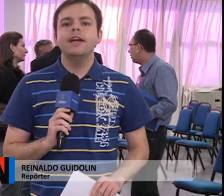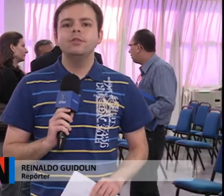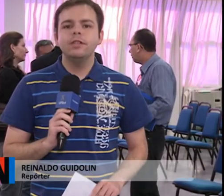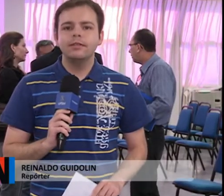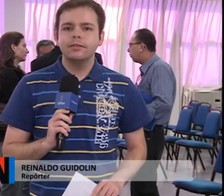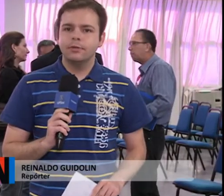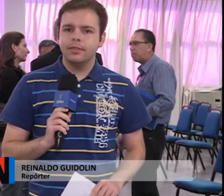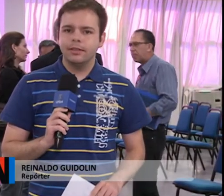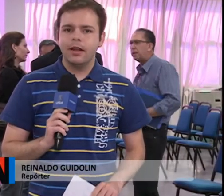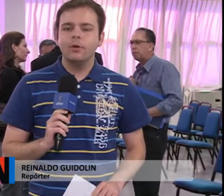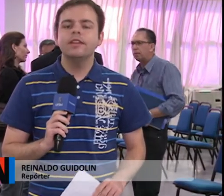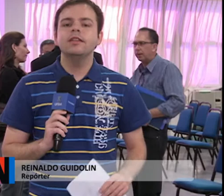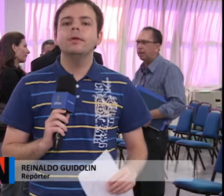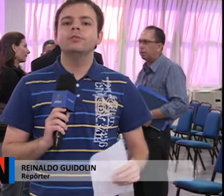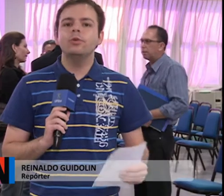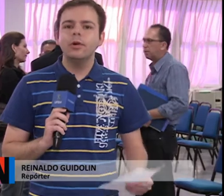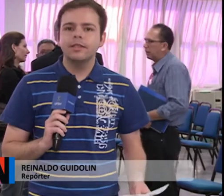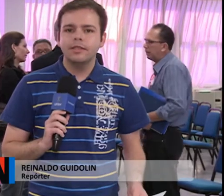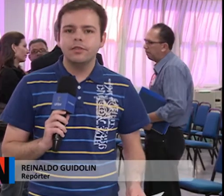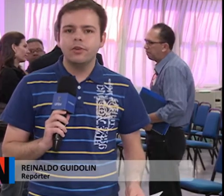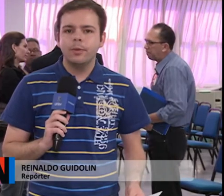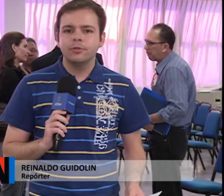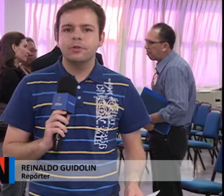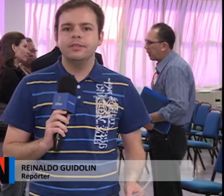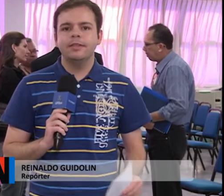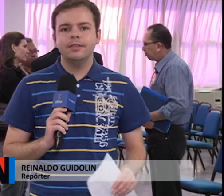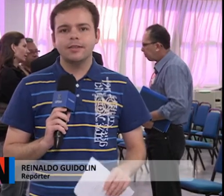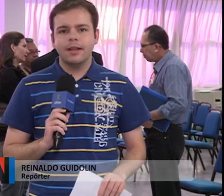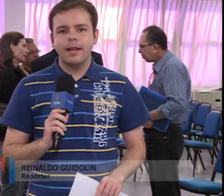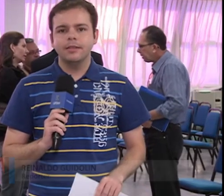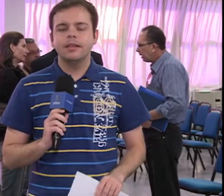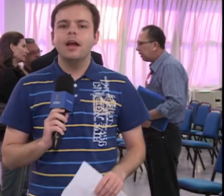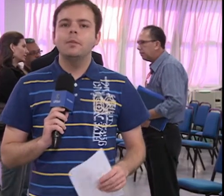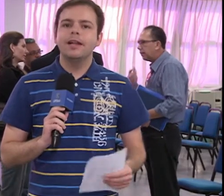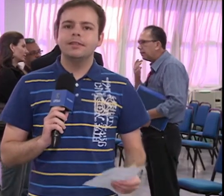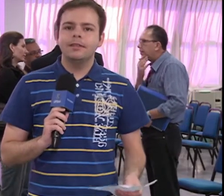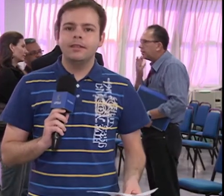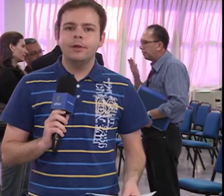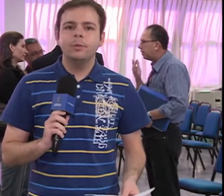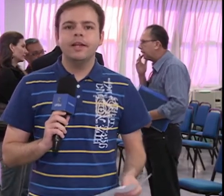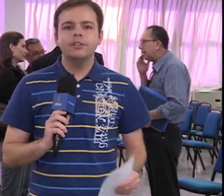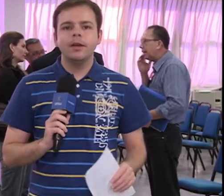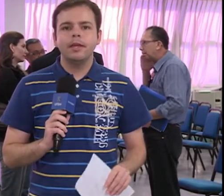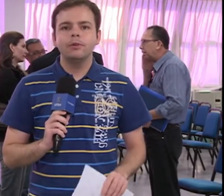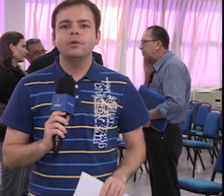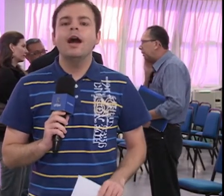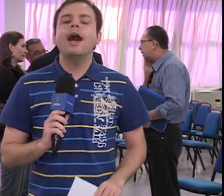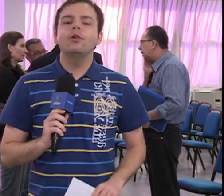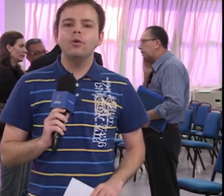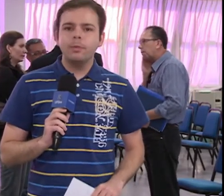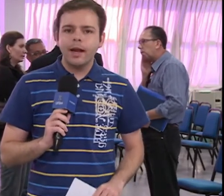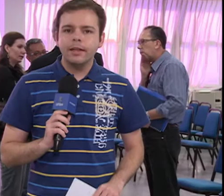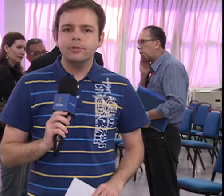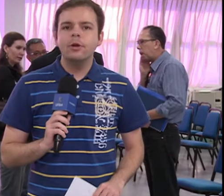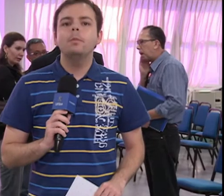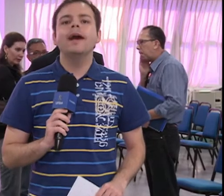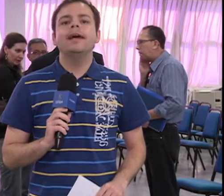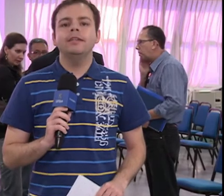a administração central receba todas as informações necessárias para traçar um planejamento a longo prazo para a